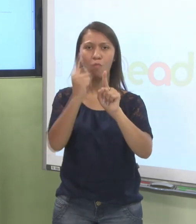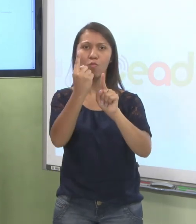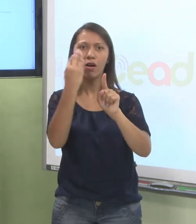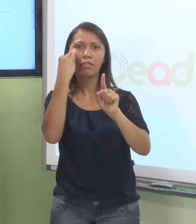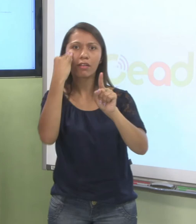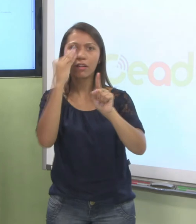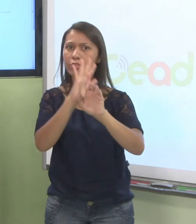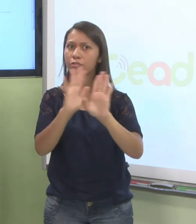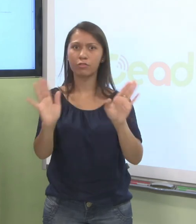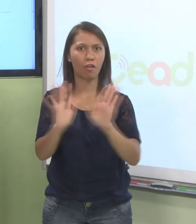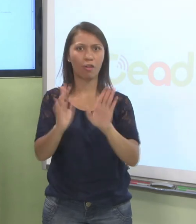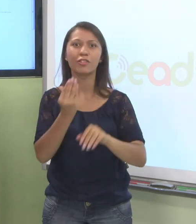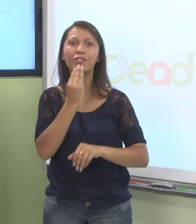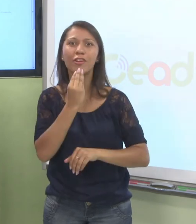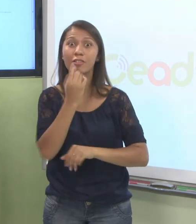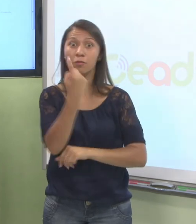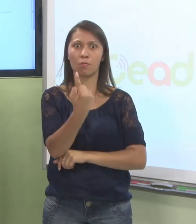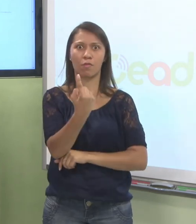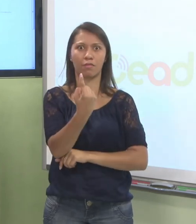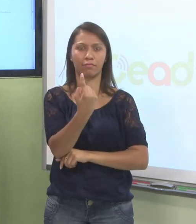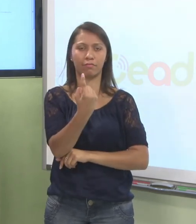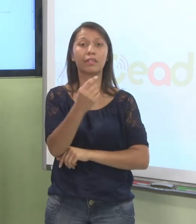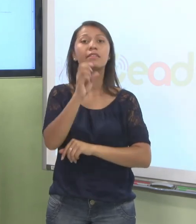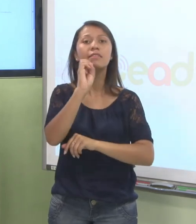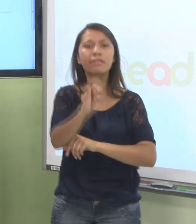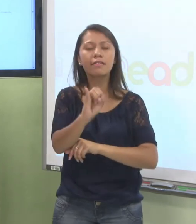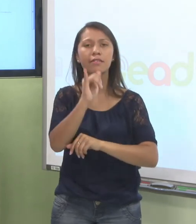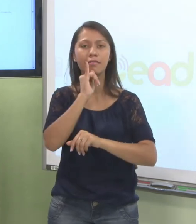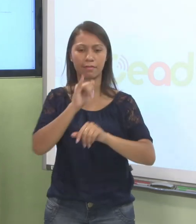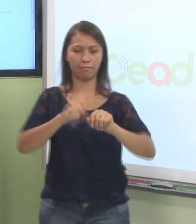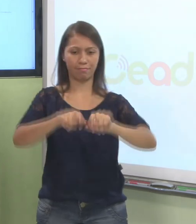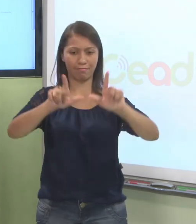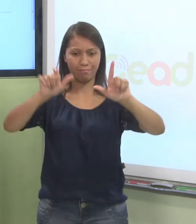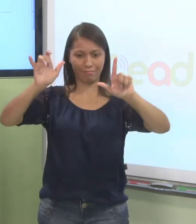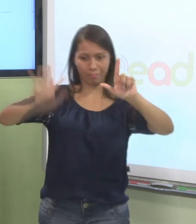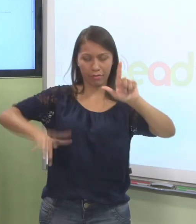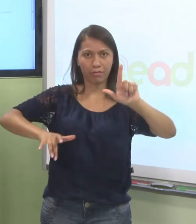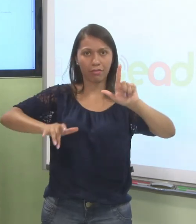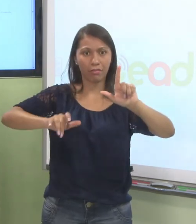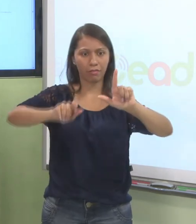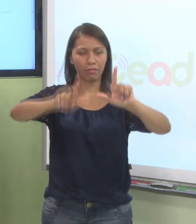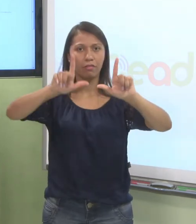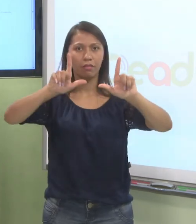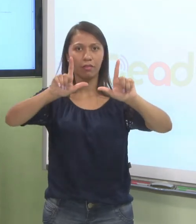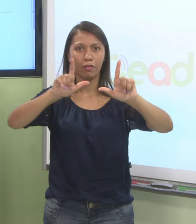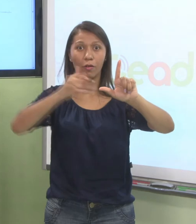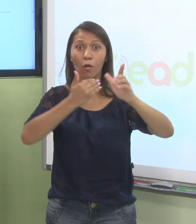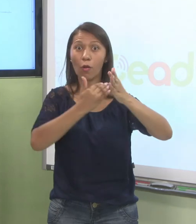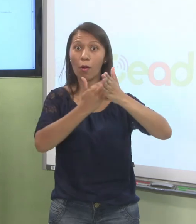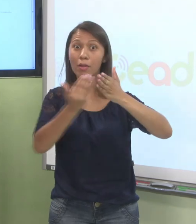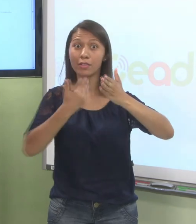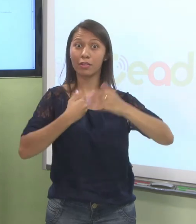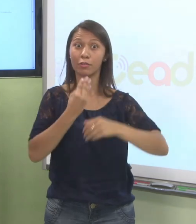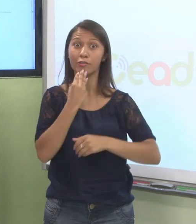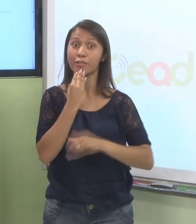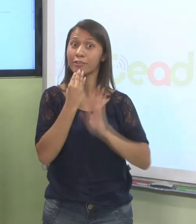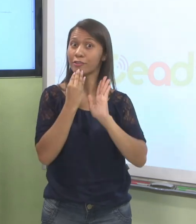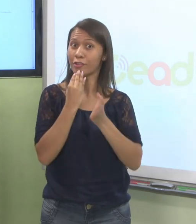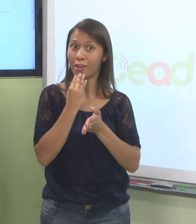tentativas permitidas, que é uma. Ou seja, quando você clicar aqui, já vai estar contando a sua tentativa e já vai estar contando o tempo de duração